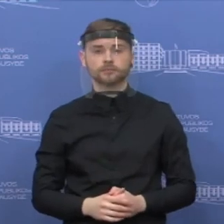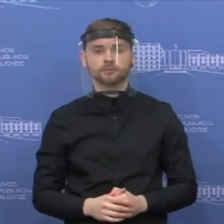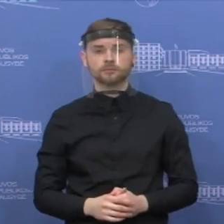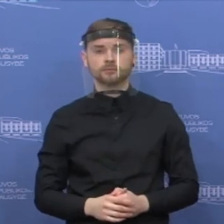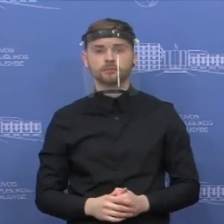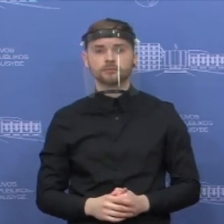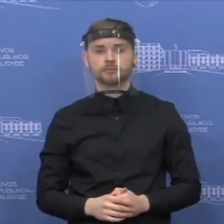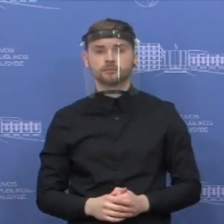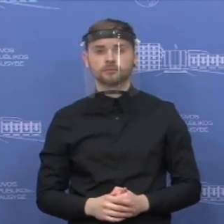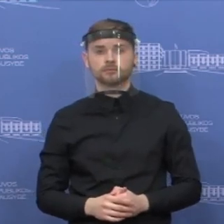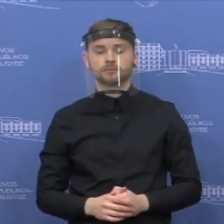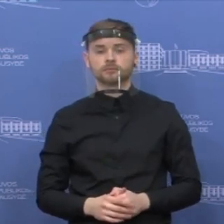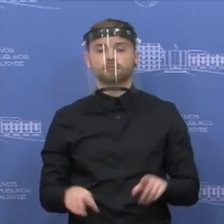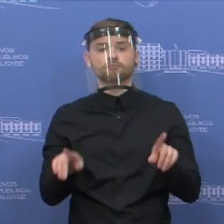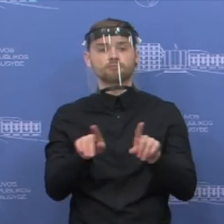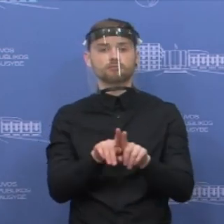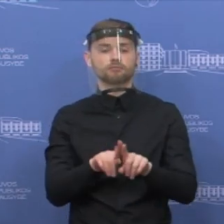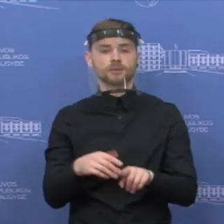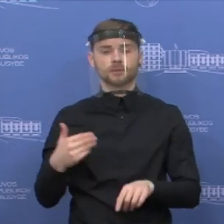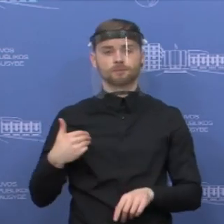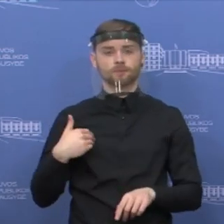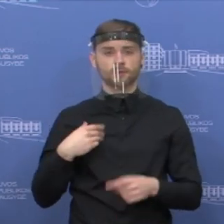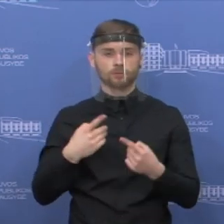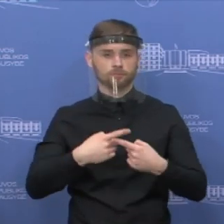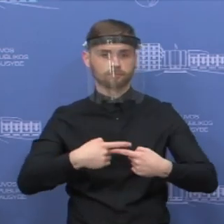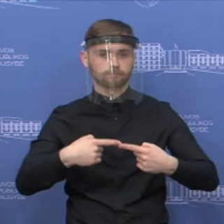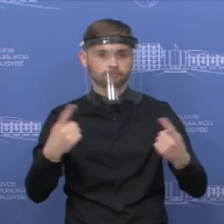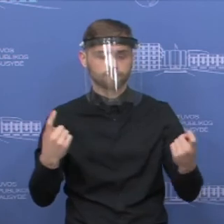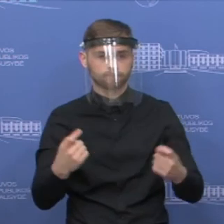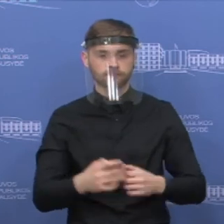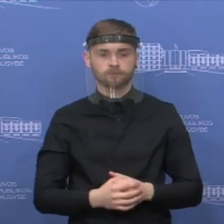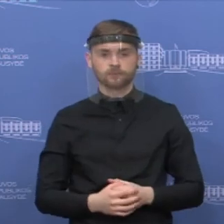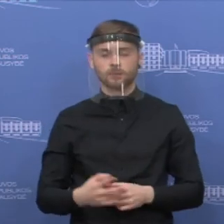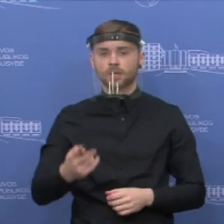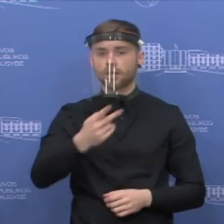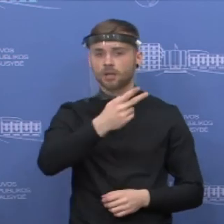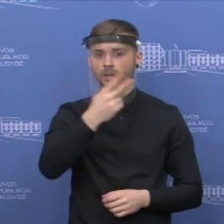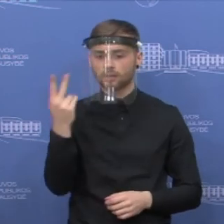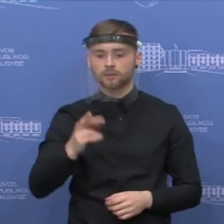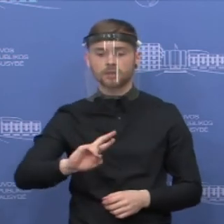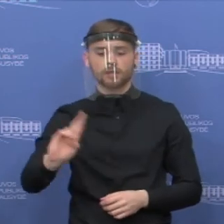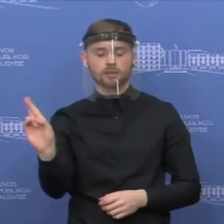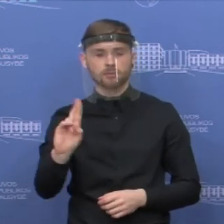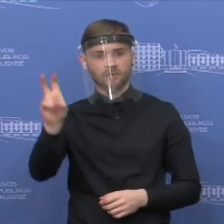Dabar noriu taip pat pasakyti, kad pagal Lietuvos Respublikos